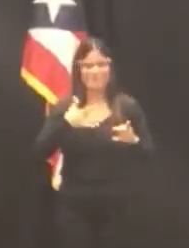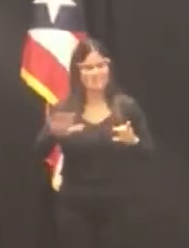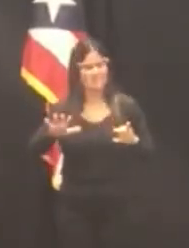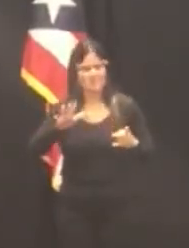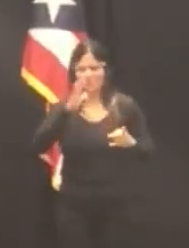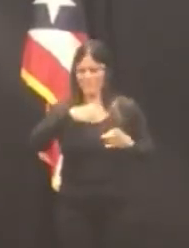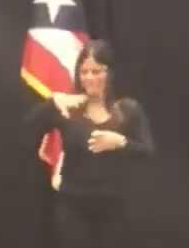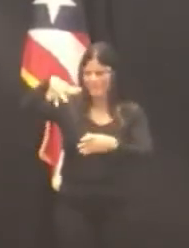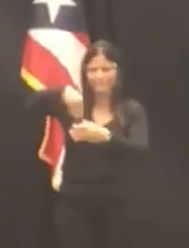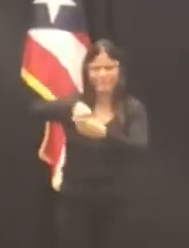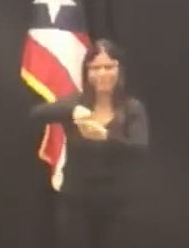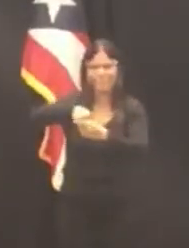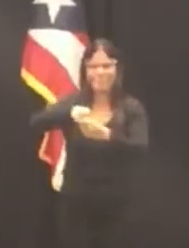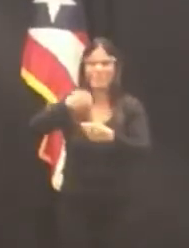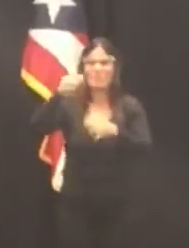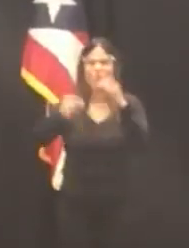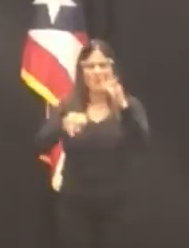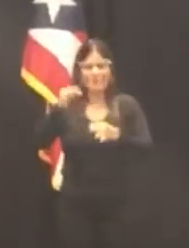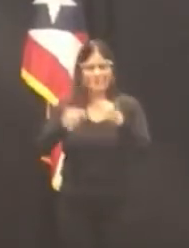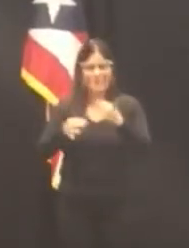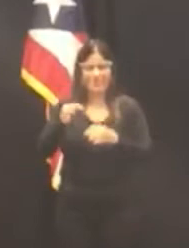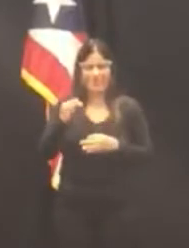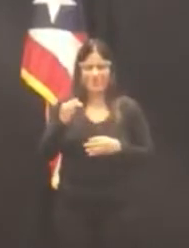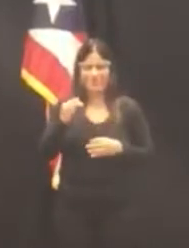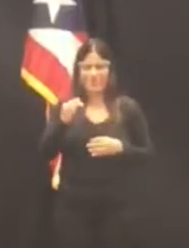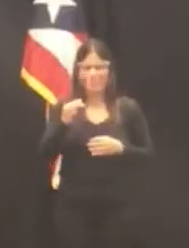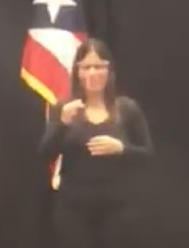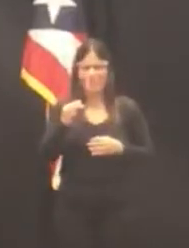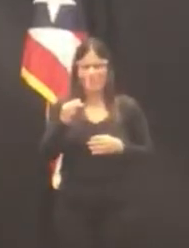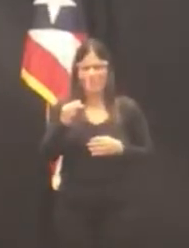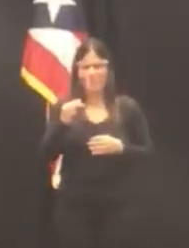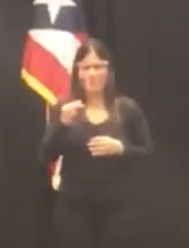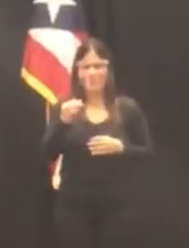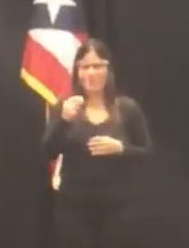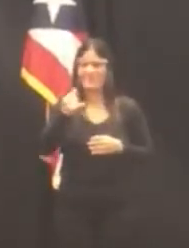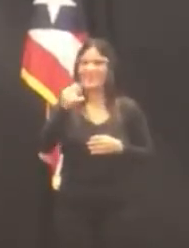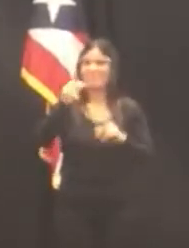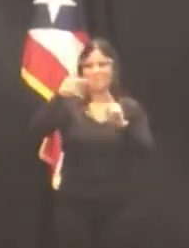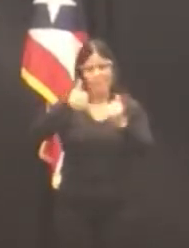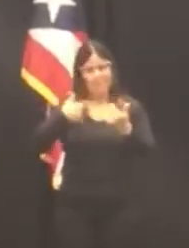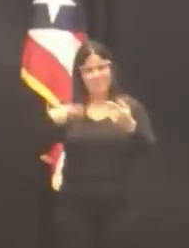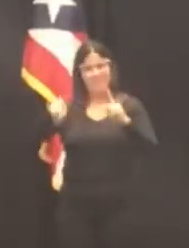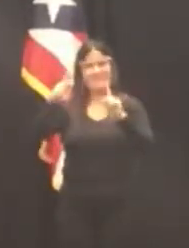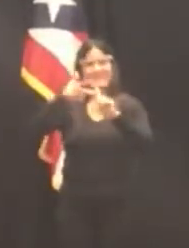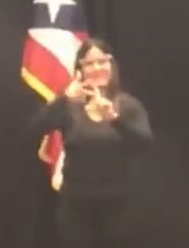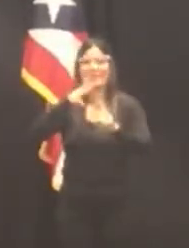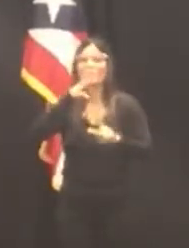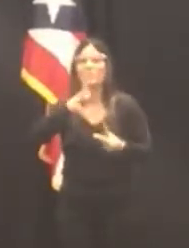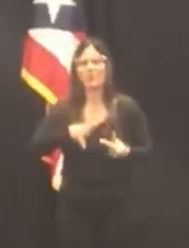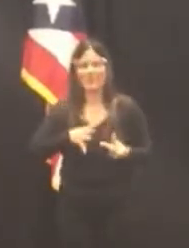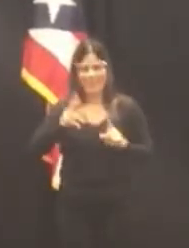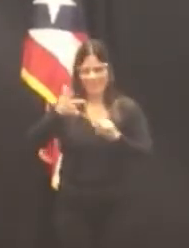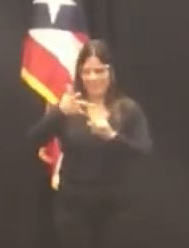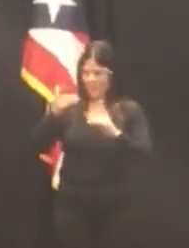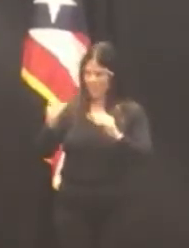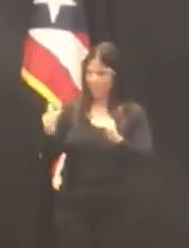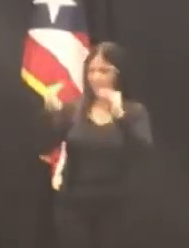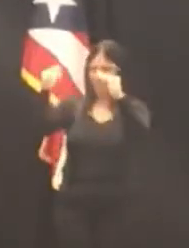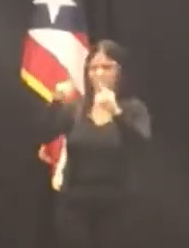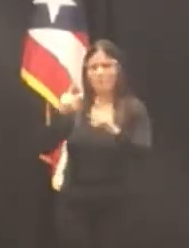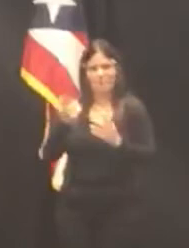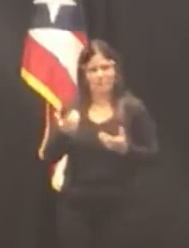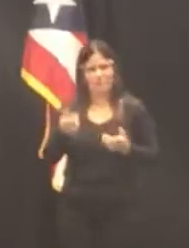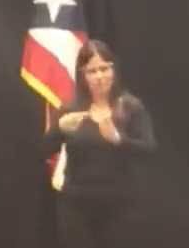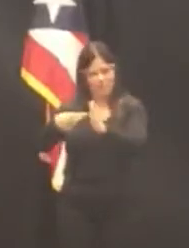Rodríguez se convirtió en la tercera mujer en alcanzar el alto foro. Así, en exigente y riguroso análisis,